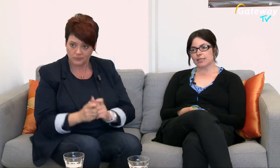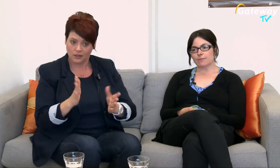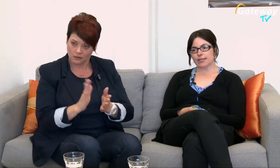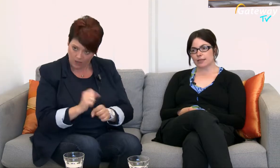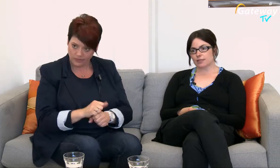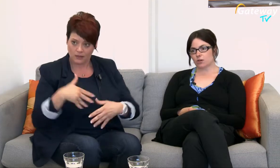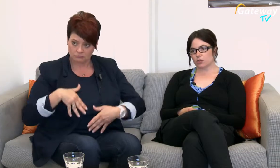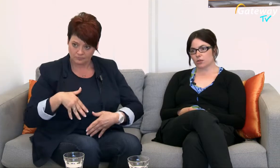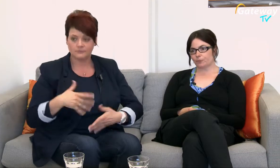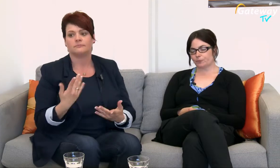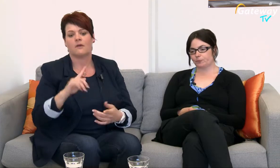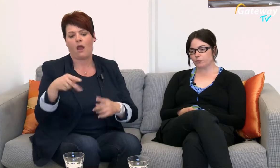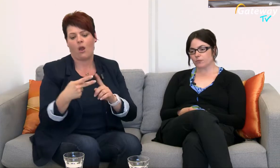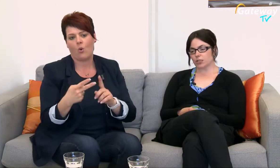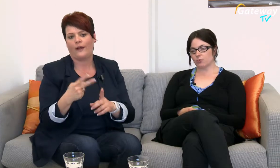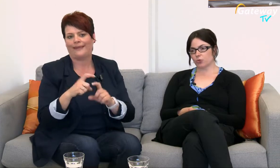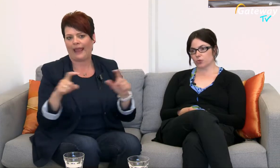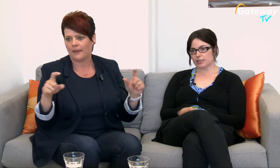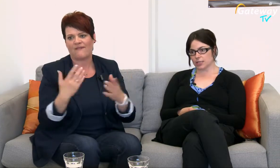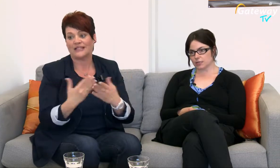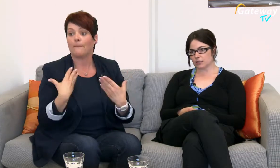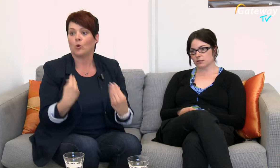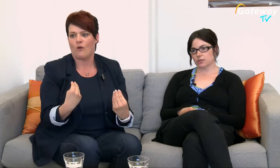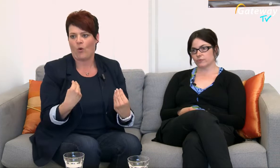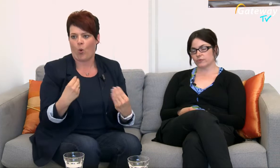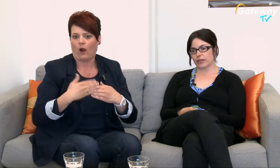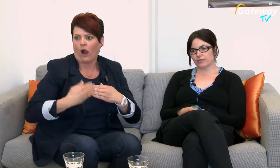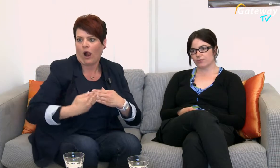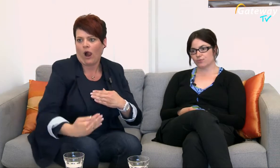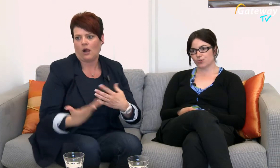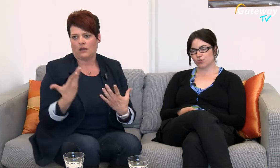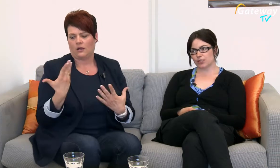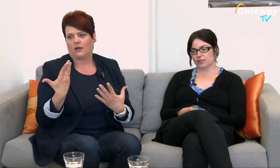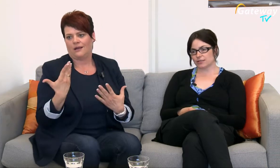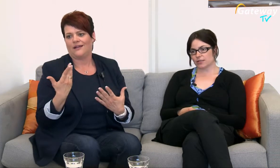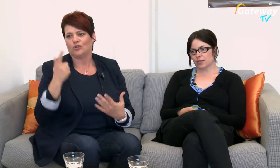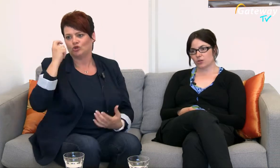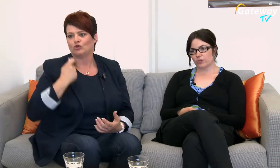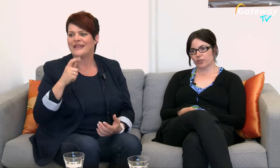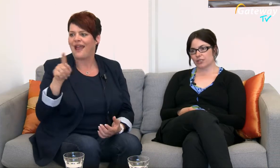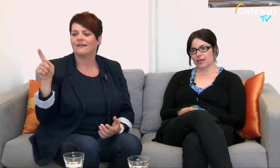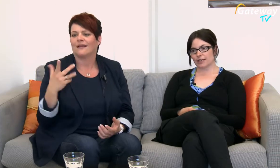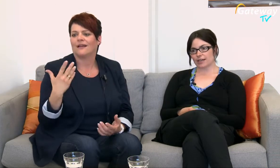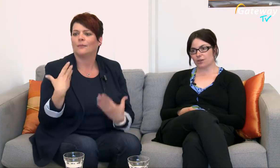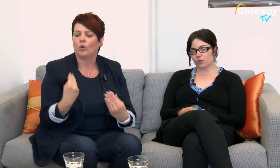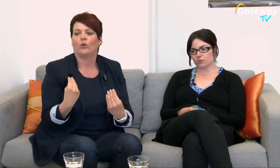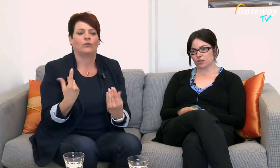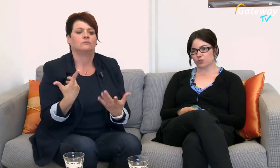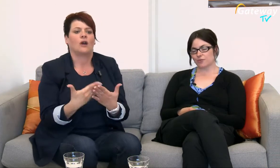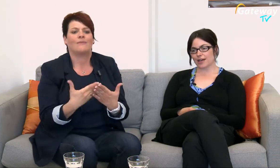Thema ist halt auch die Prüfungsdichte, weil Studierende häufig, die eine Erkrankung, auch eine schwere